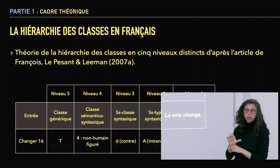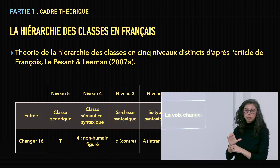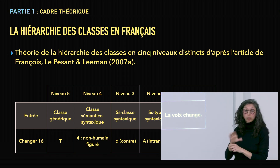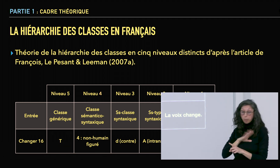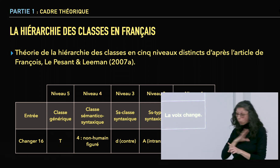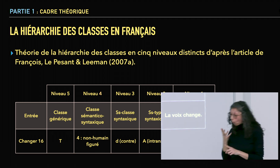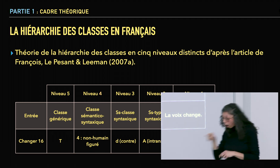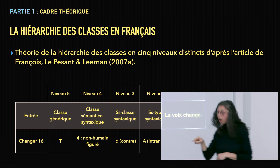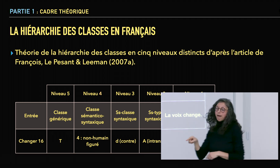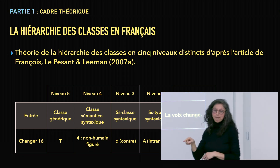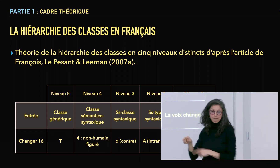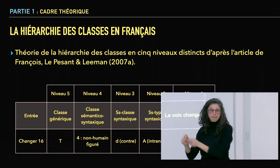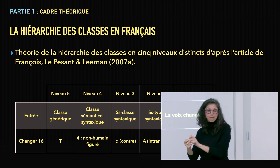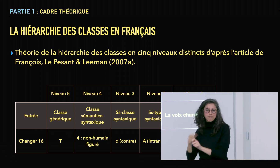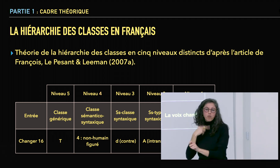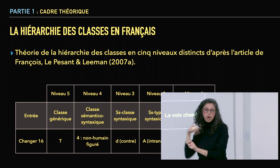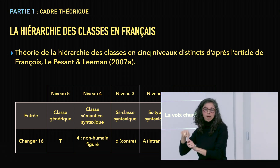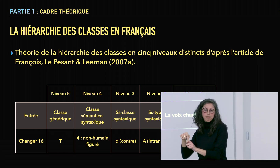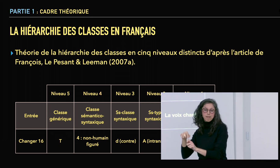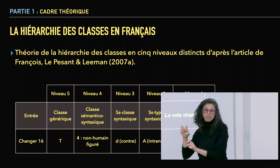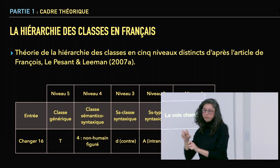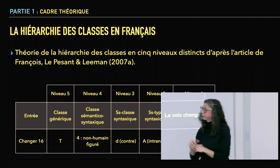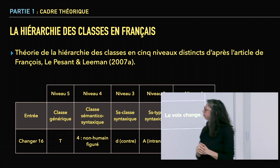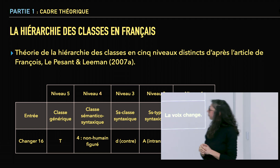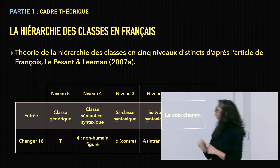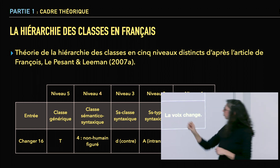représentée par D qui représente l'opposition.